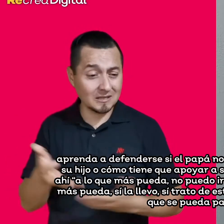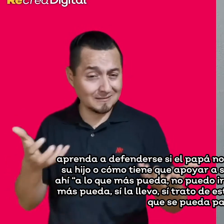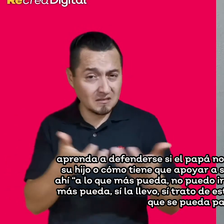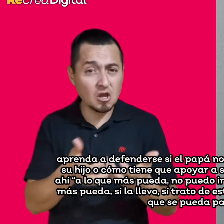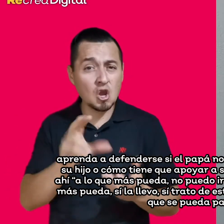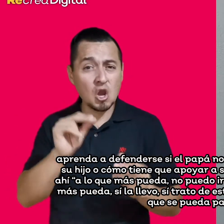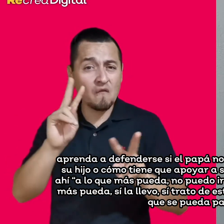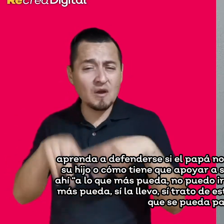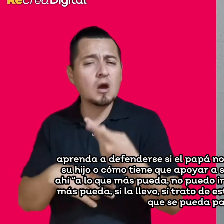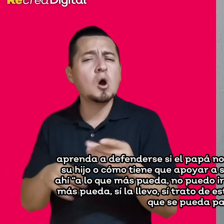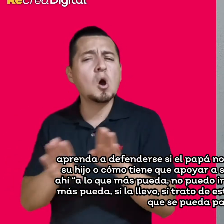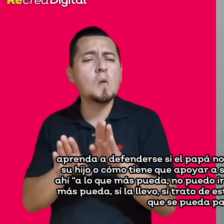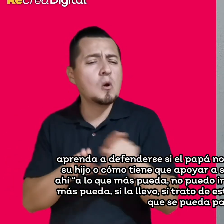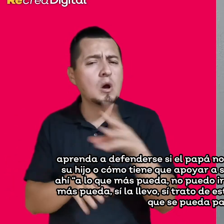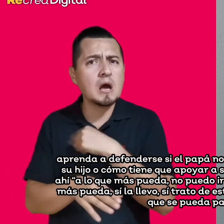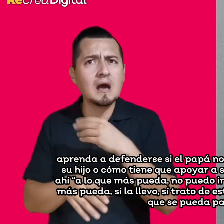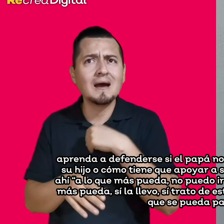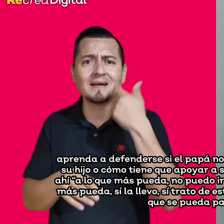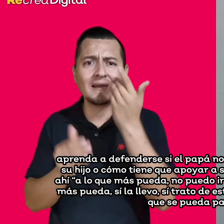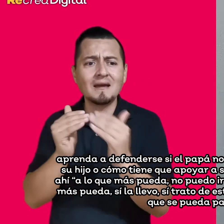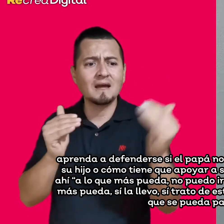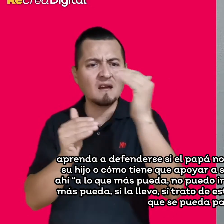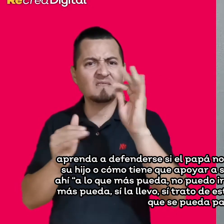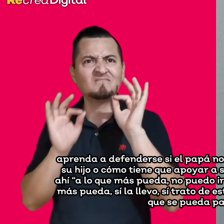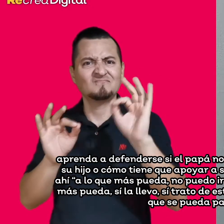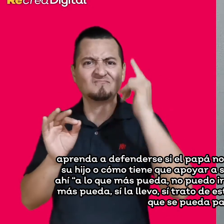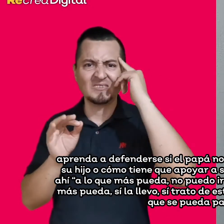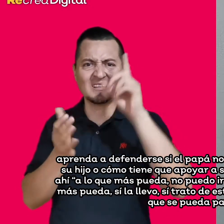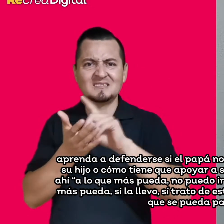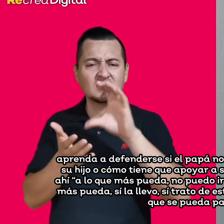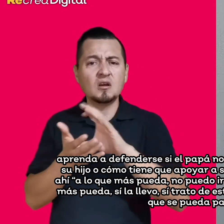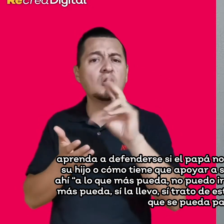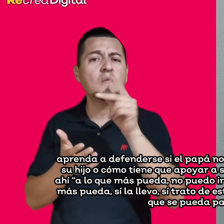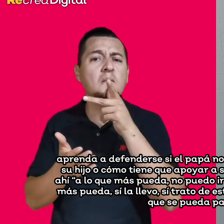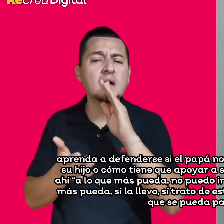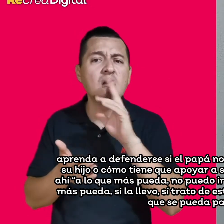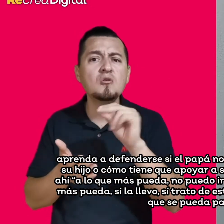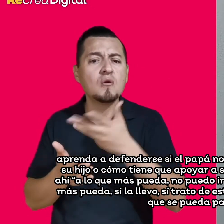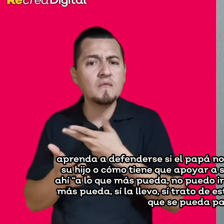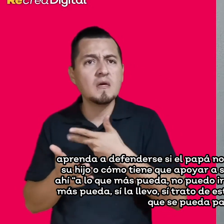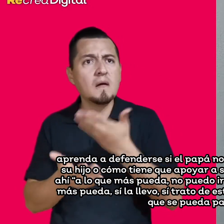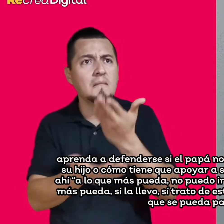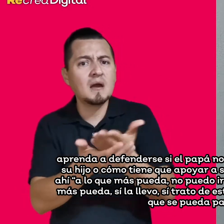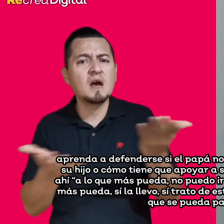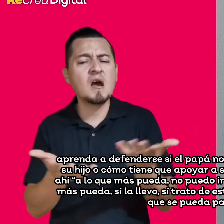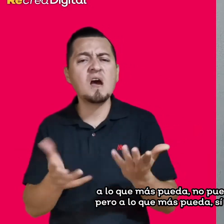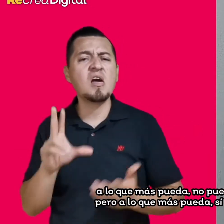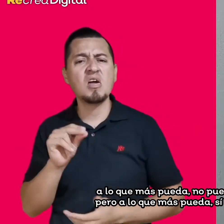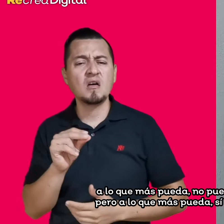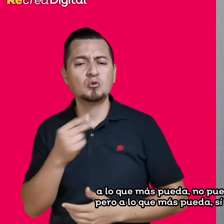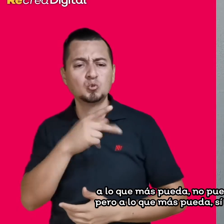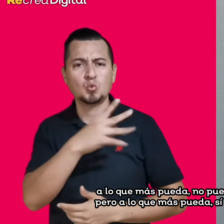sabe ni qué es lo que tiene que pedir para su hijo o cómo tiene que apoyar a su hijo. Entonces yo sí, desde ahí dije,